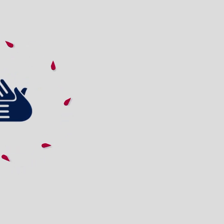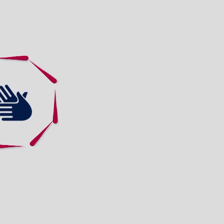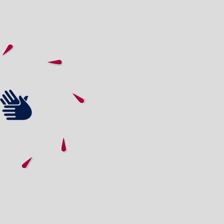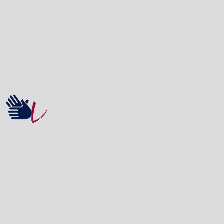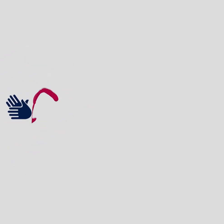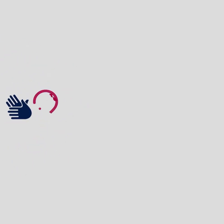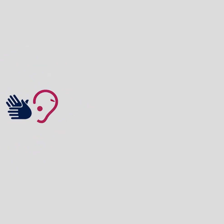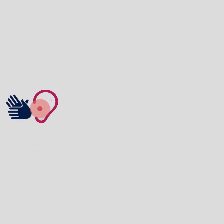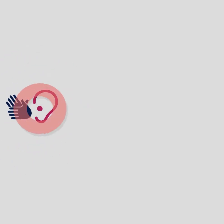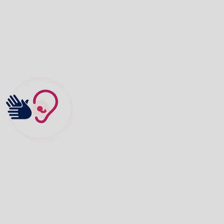ترجمة قنقر